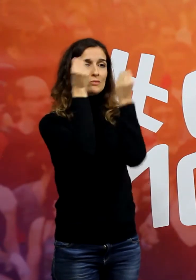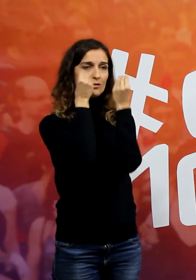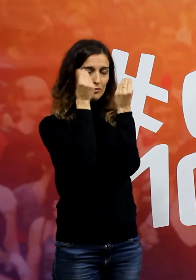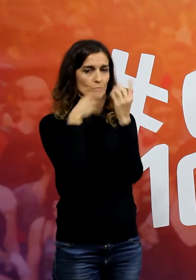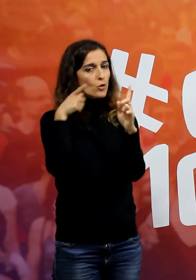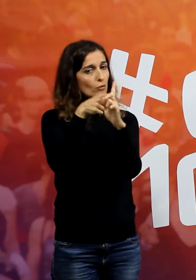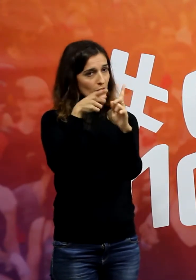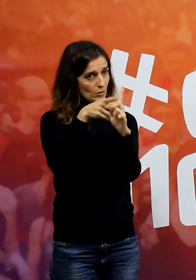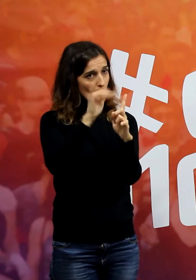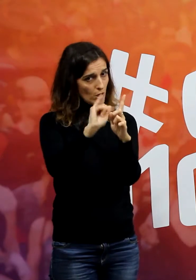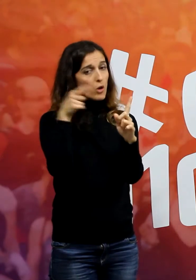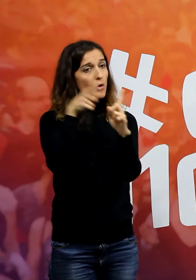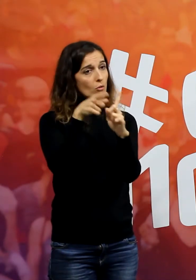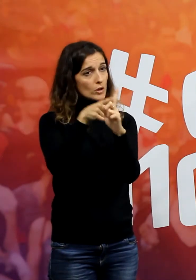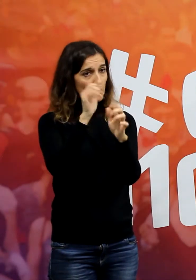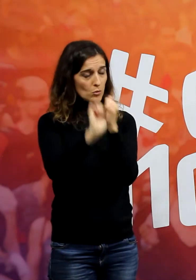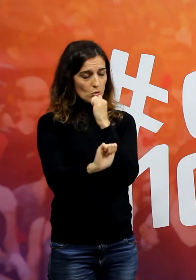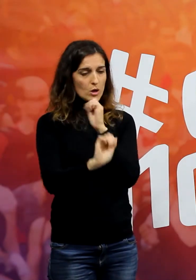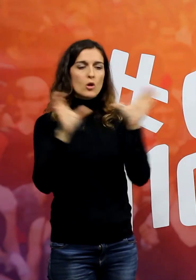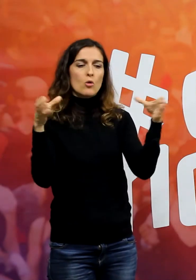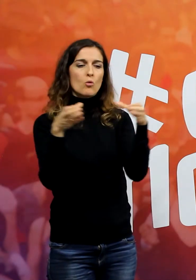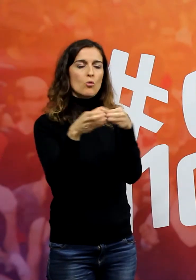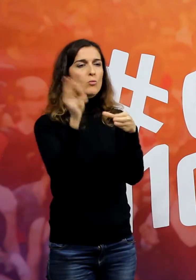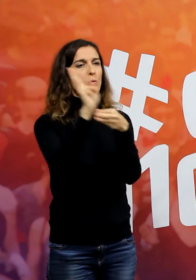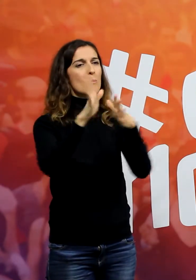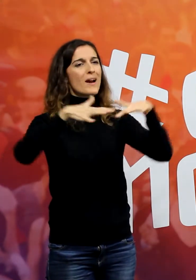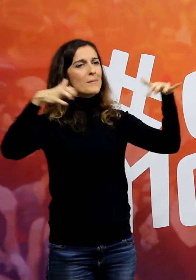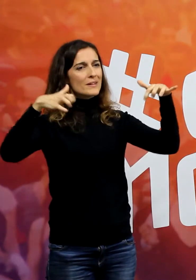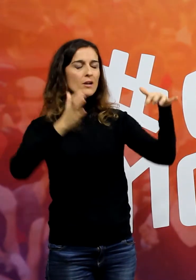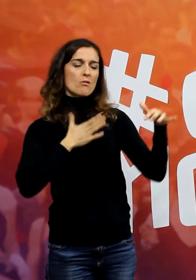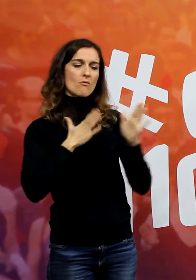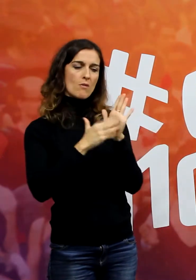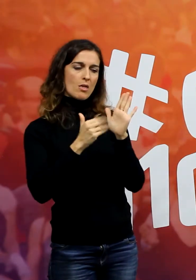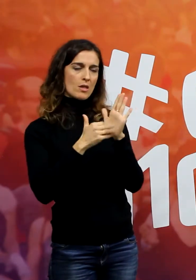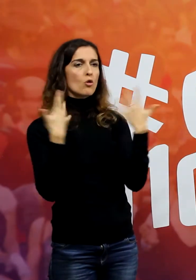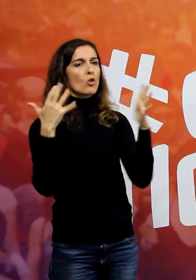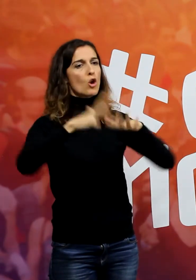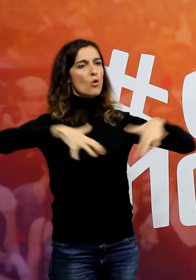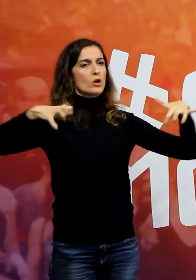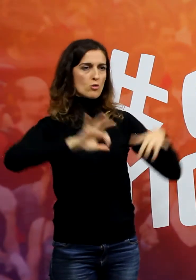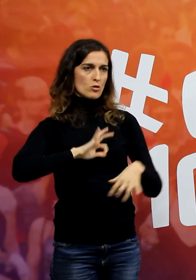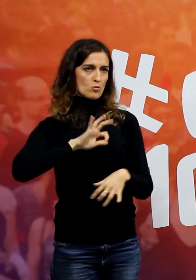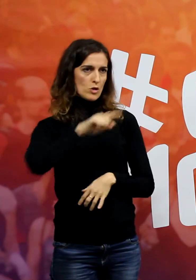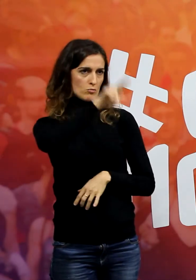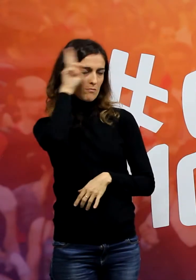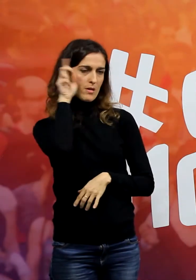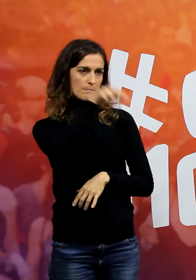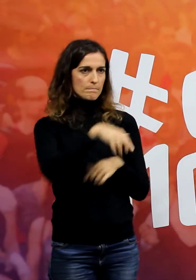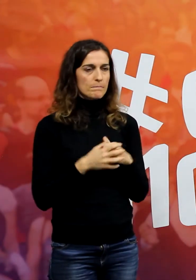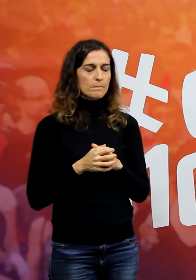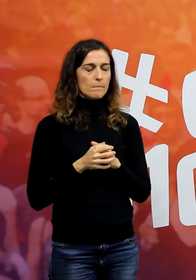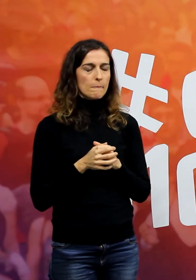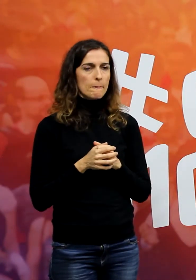l'objectiu és tindre un grup parlamentari valencià en el Congrés i la millor